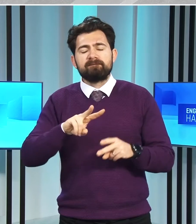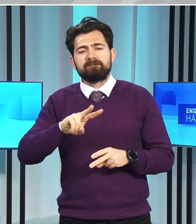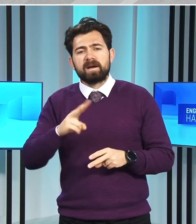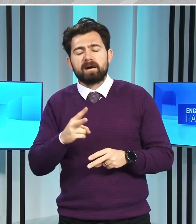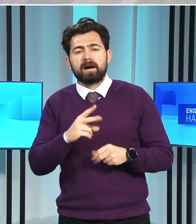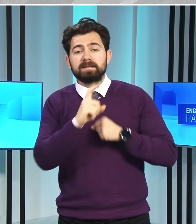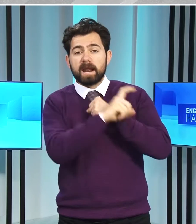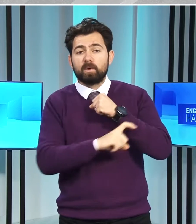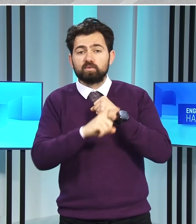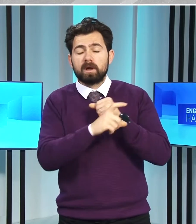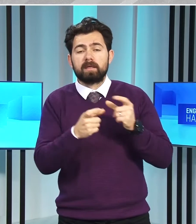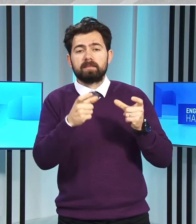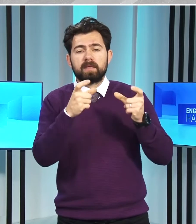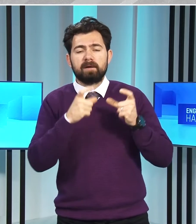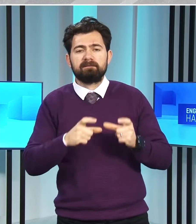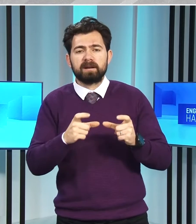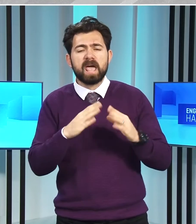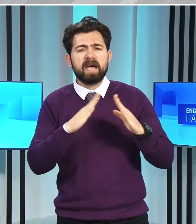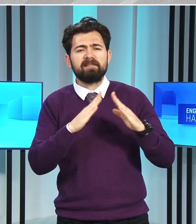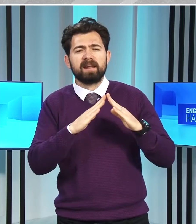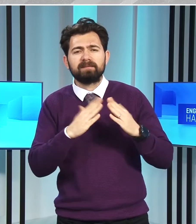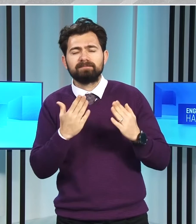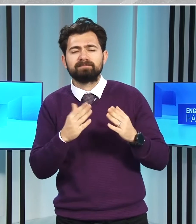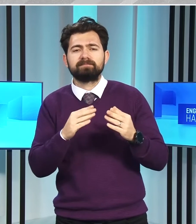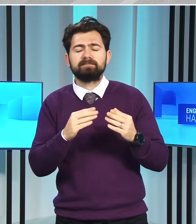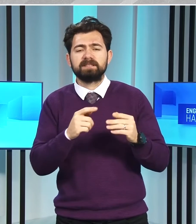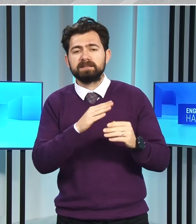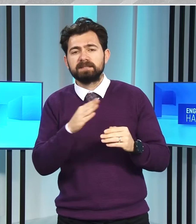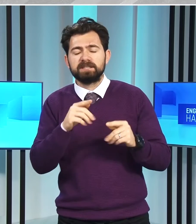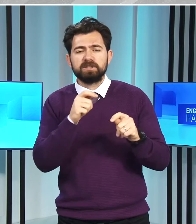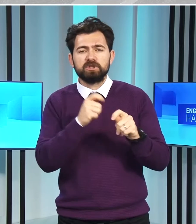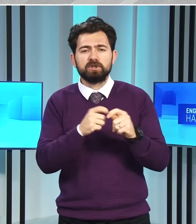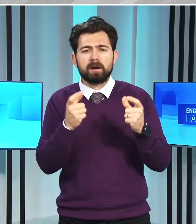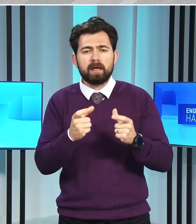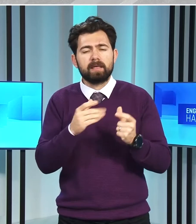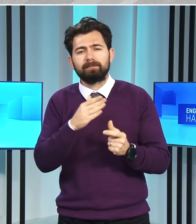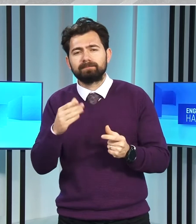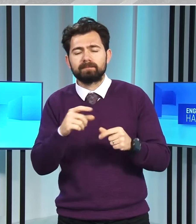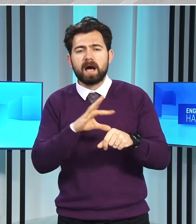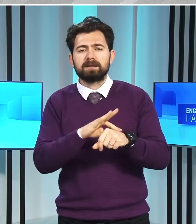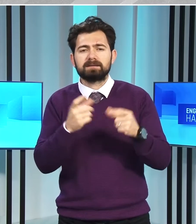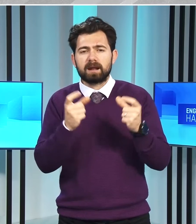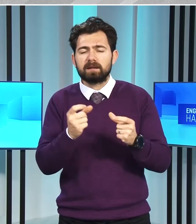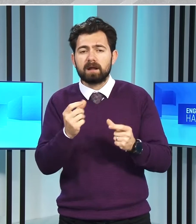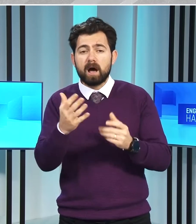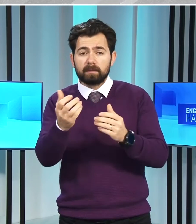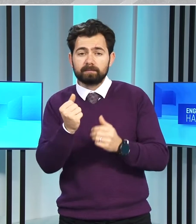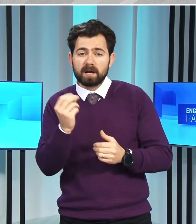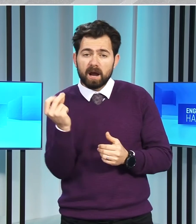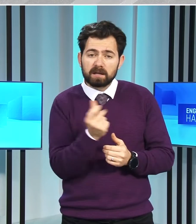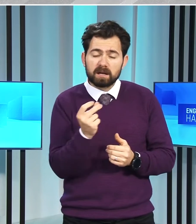tarafından, evlerinden, işyerlerinden, hastanelerden kaçırılarak